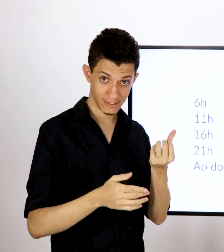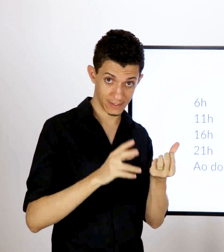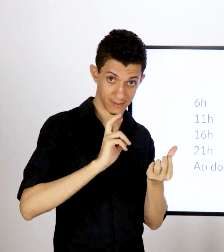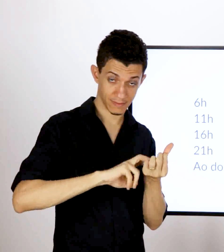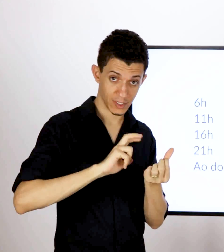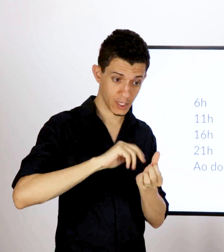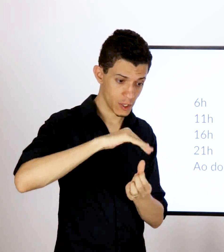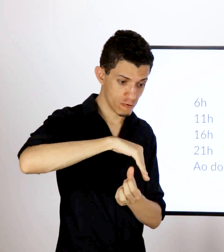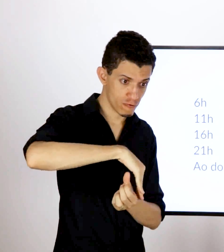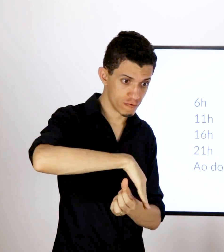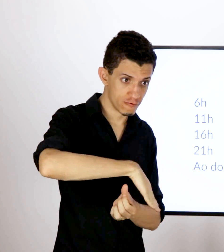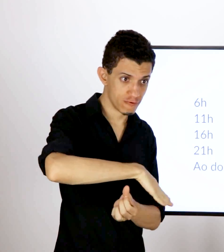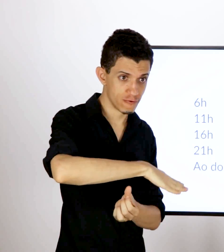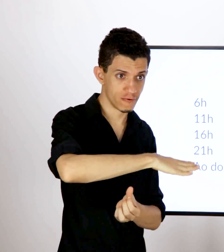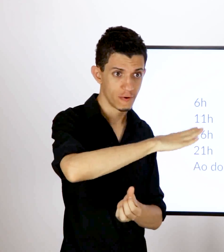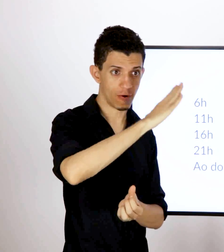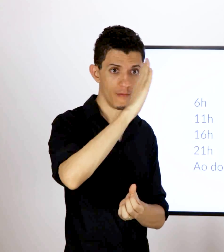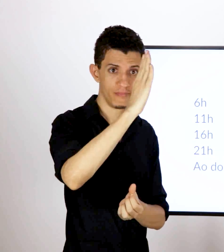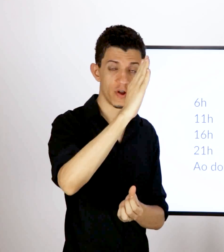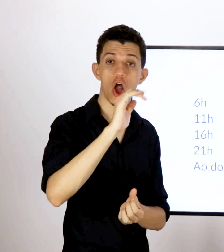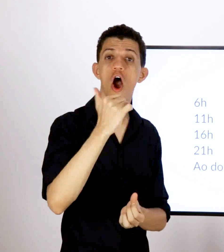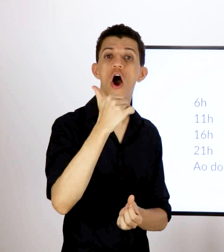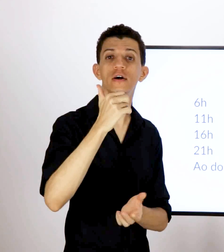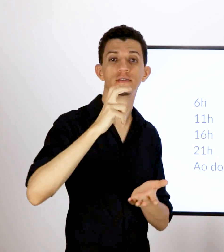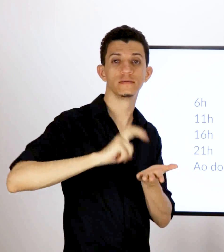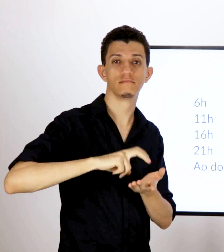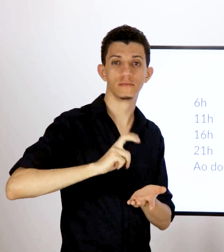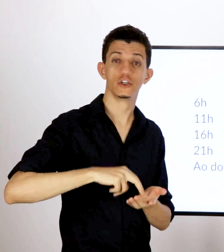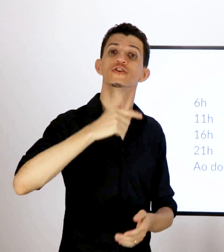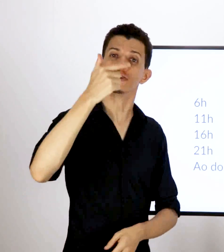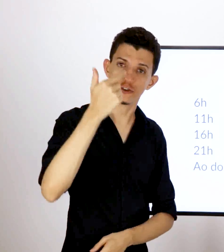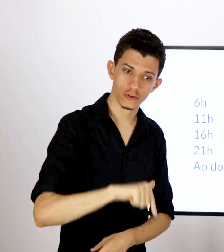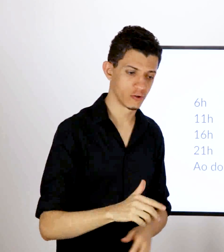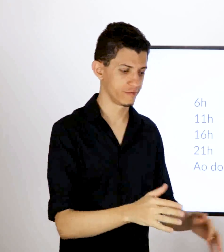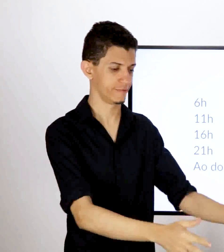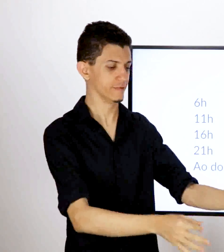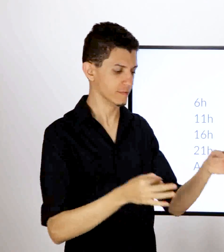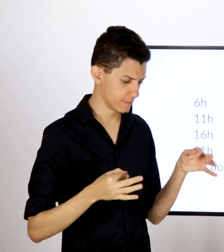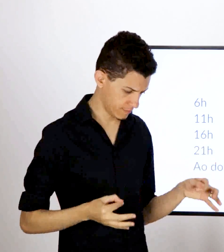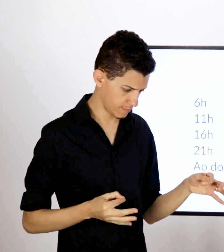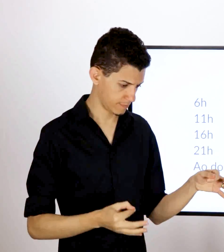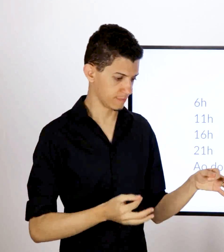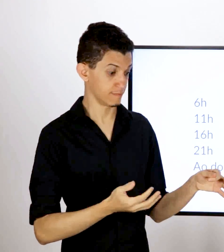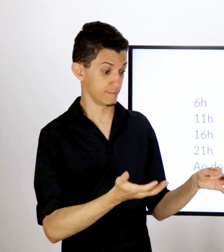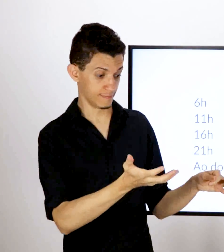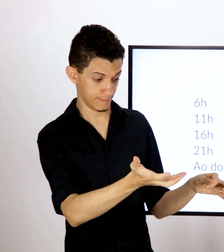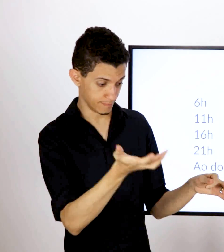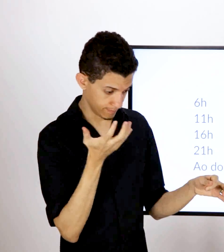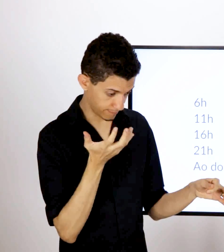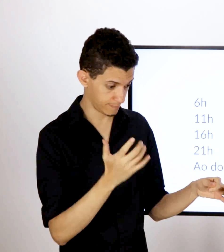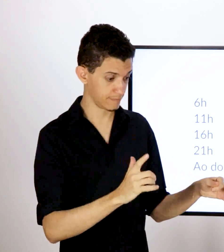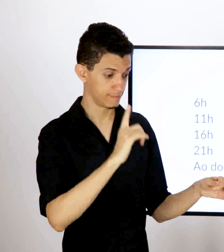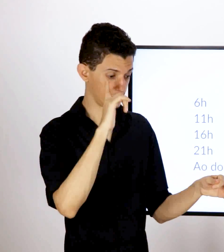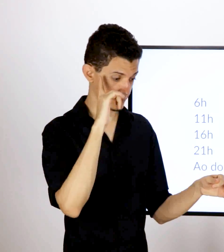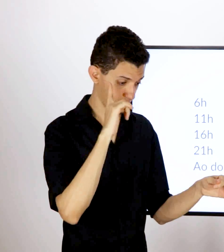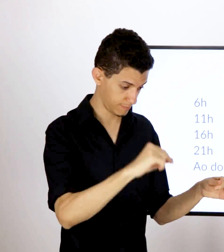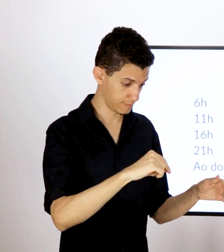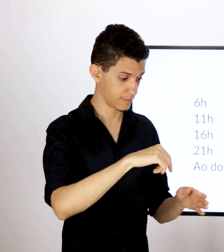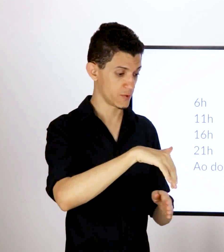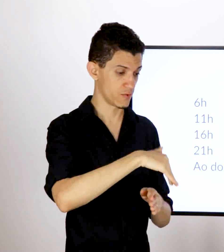comunicação natural nessa linha. Quando estiver quase dando a hora do almoço, às onze da manhã, você vai, então, novamente pegar